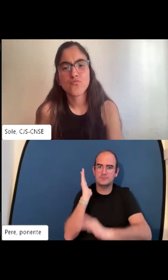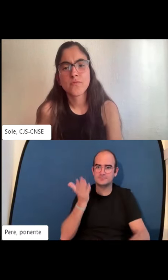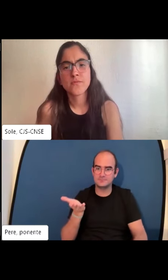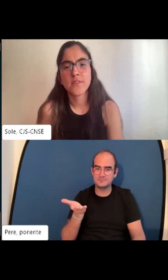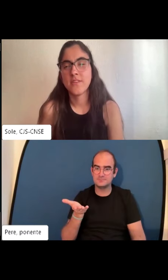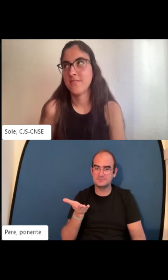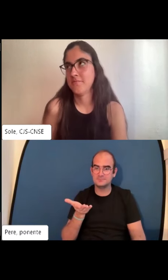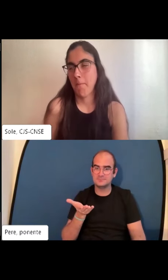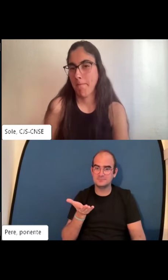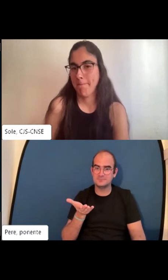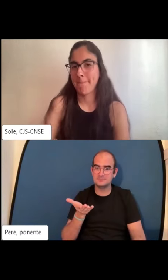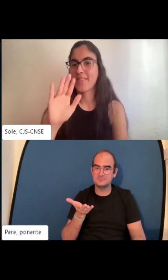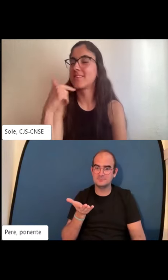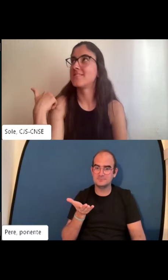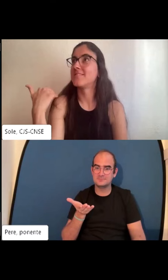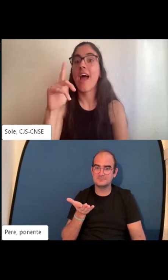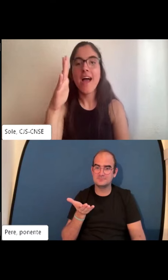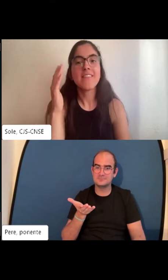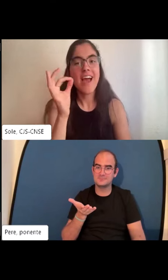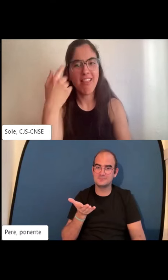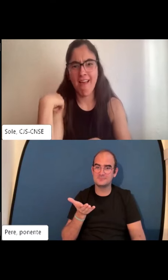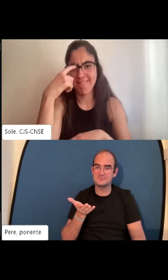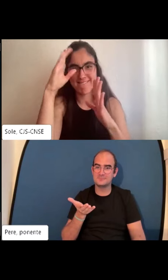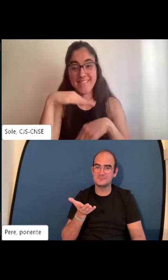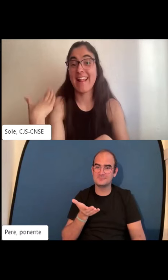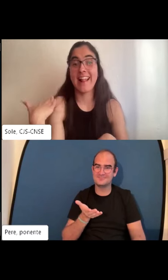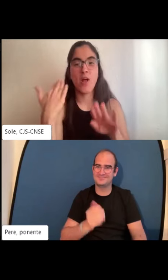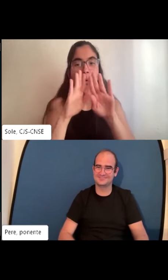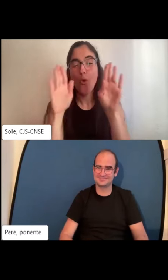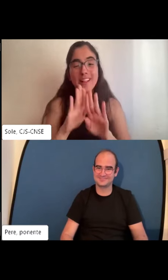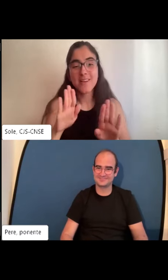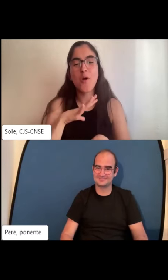es curioso pero te quería preguntar cuántas veces